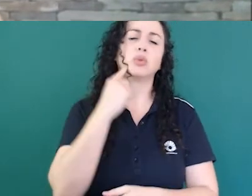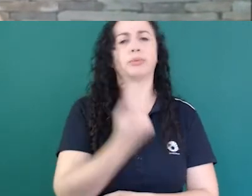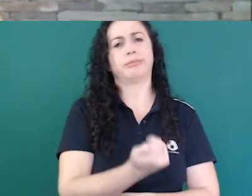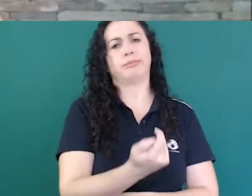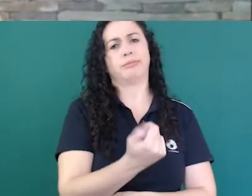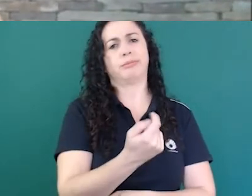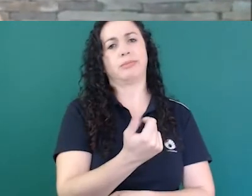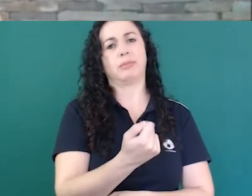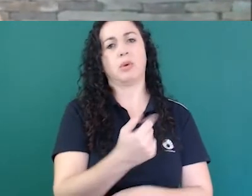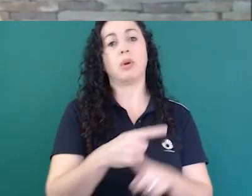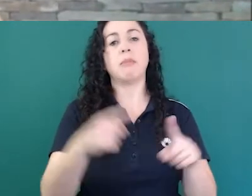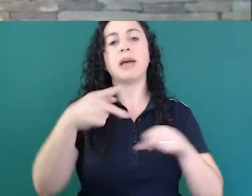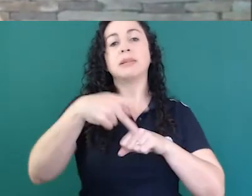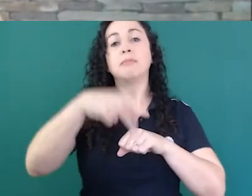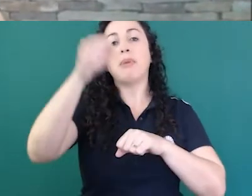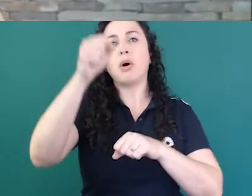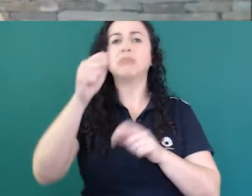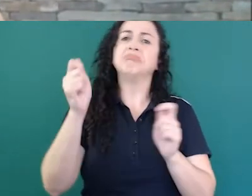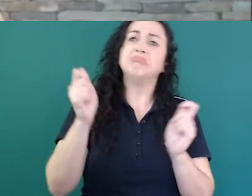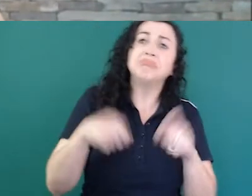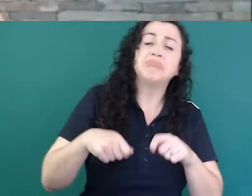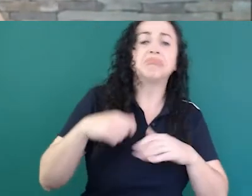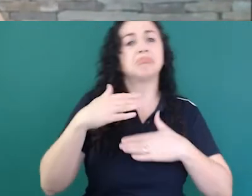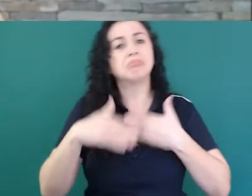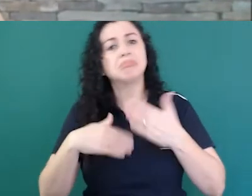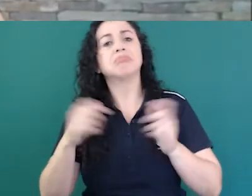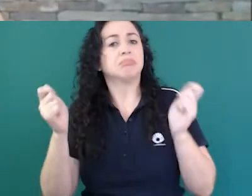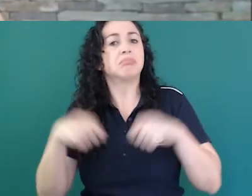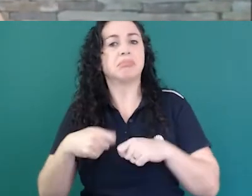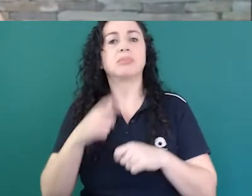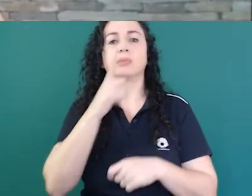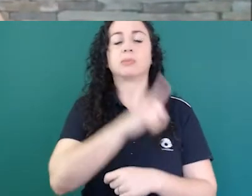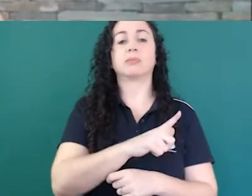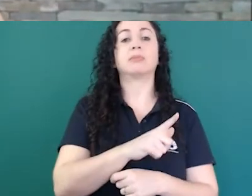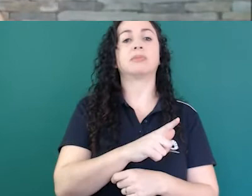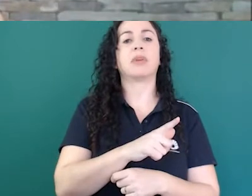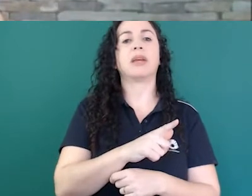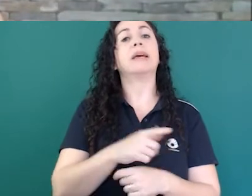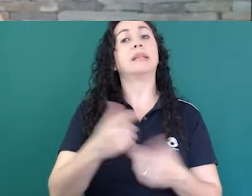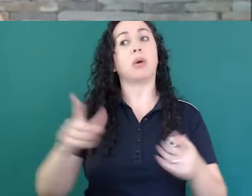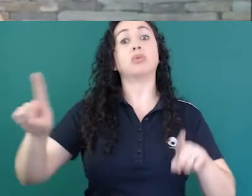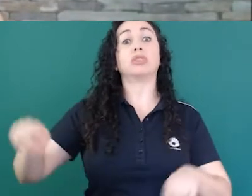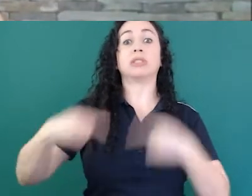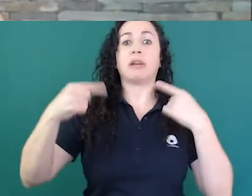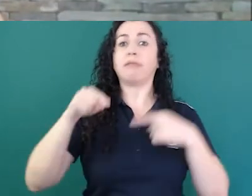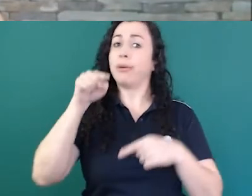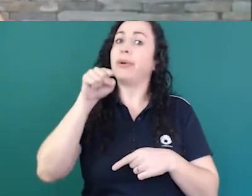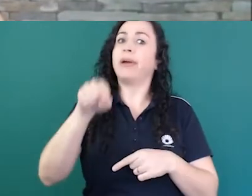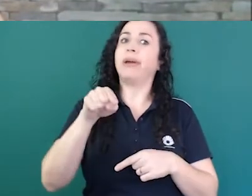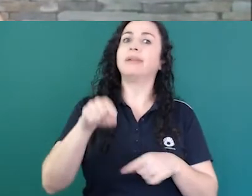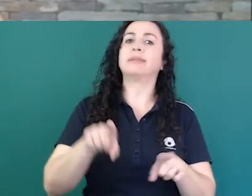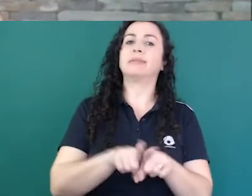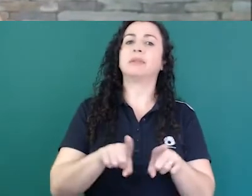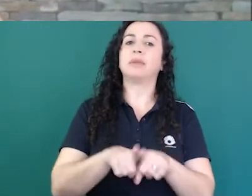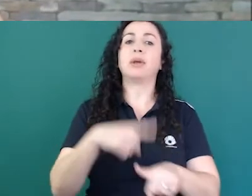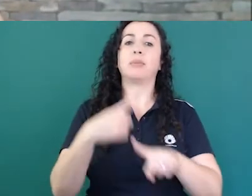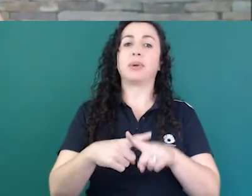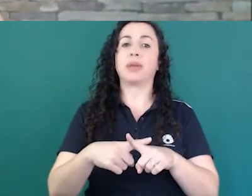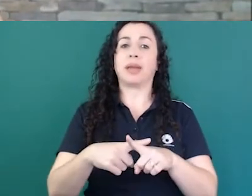está começando a ocorrer e é um grande desafio mesmo porque eles têm que entrar em contato com esses